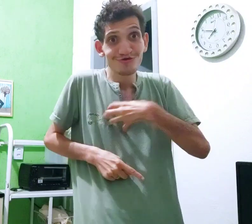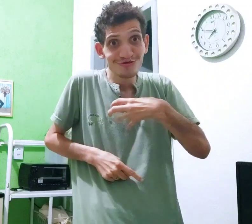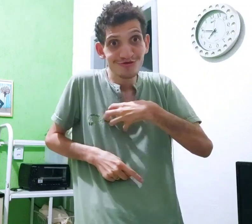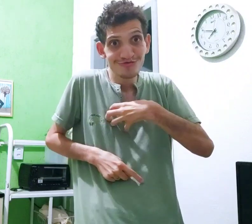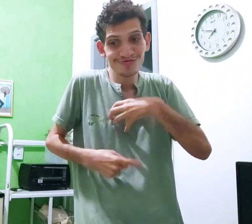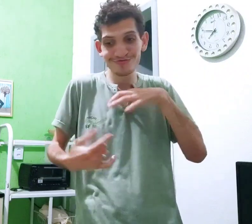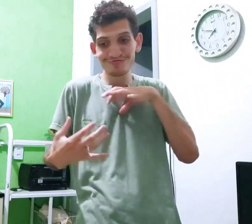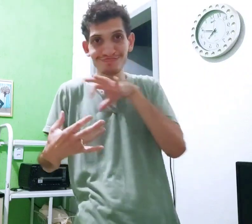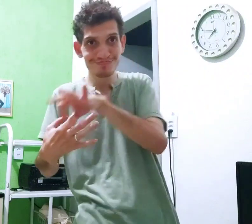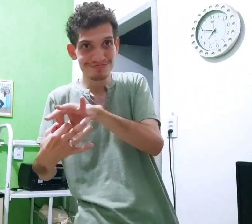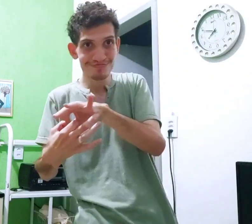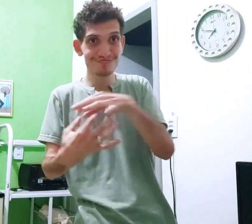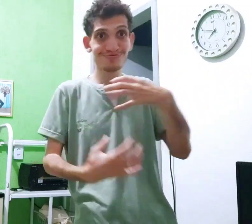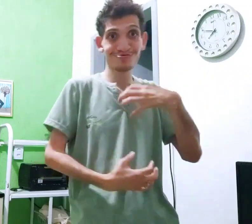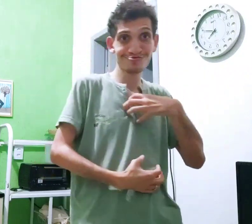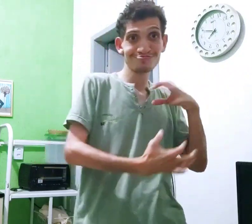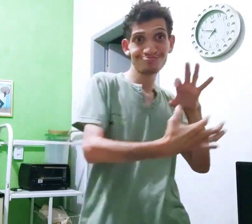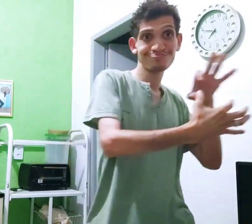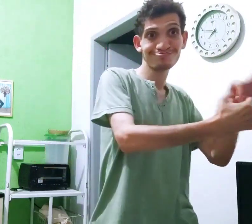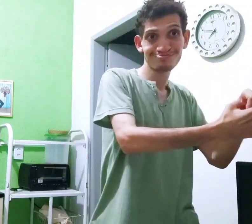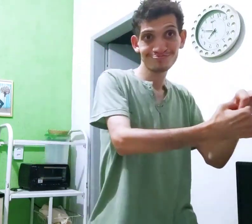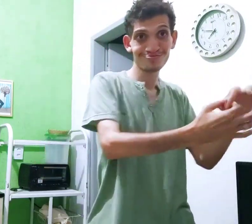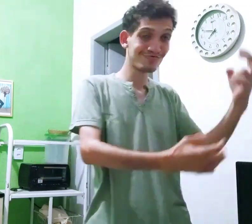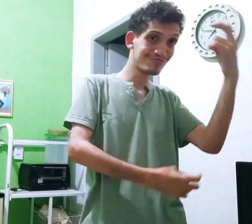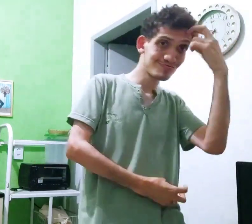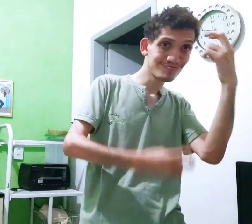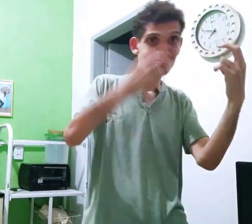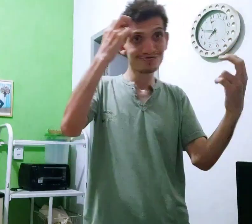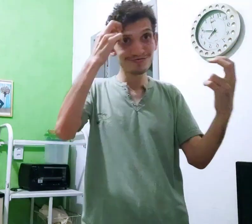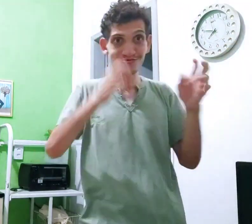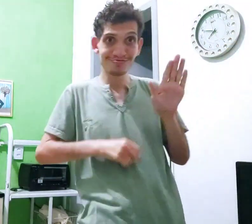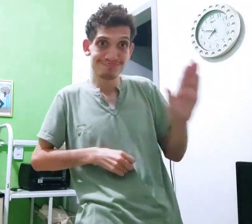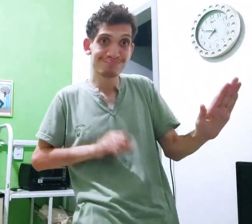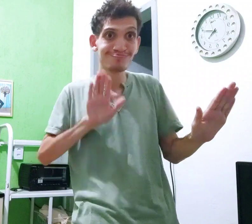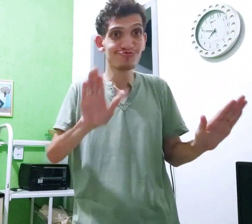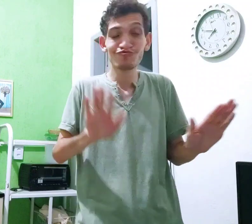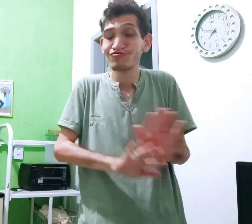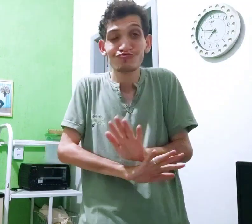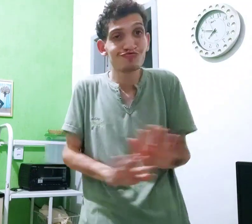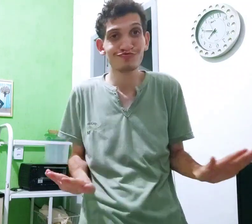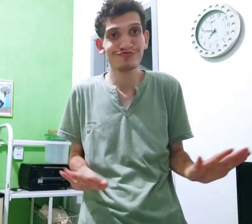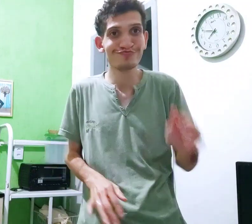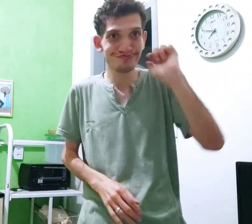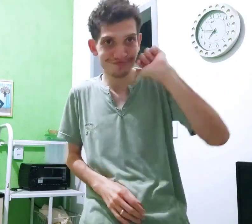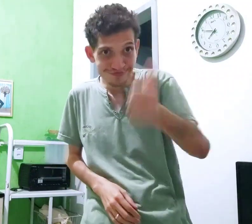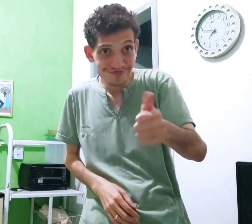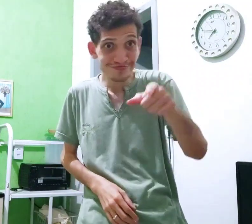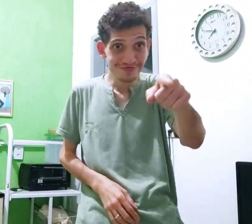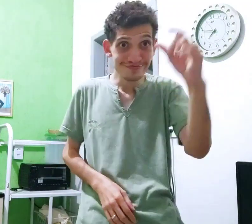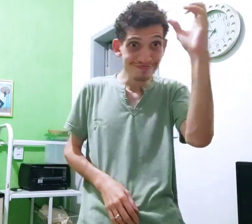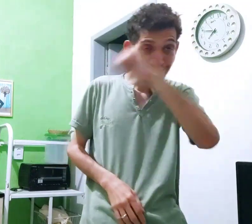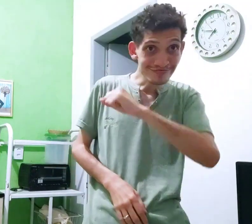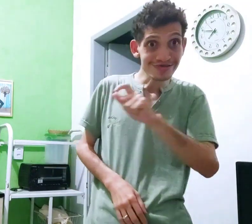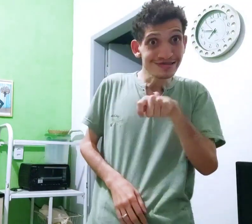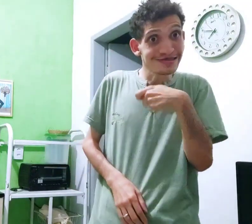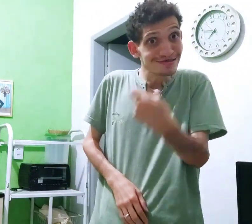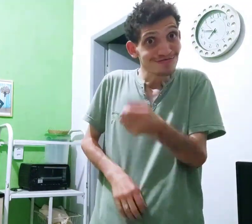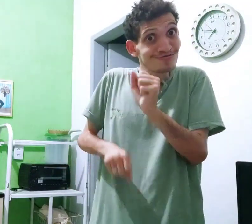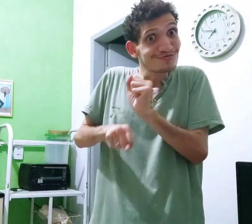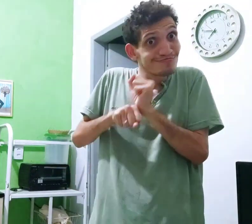E a mesma coisa É o jeito Conecta um Reconecta o outro Cultura de cada um Só Tá bom? Então você